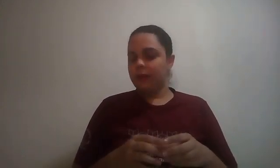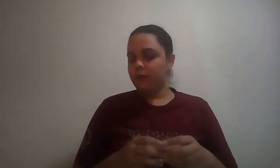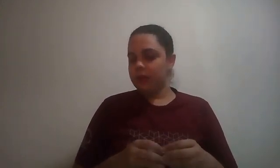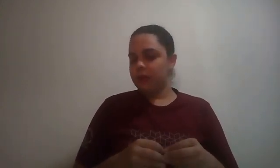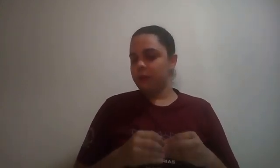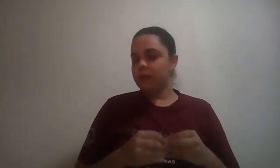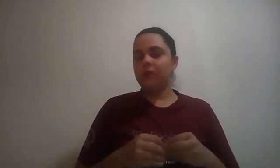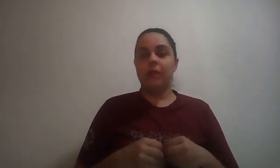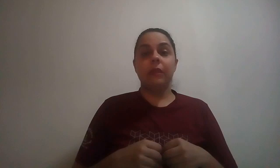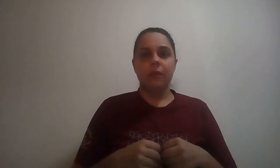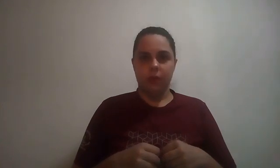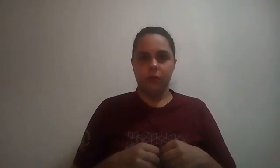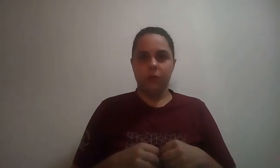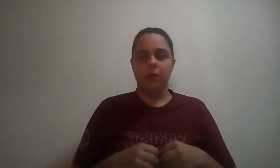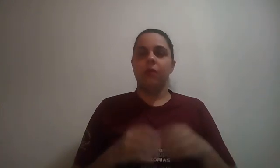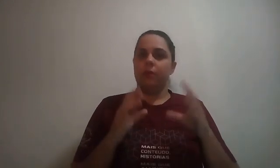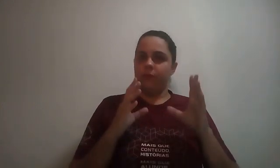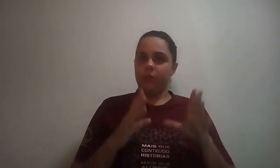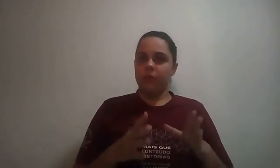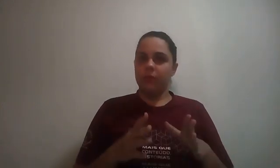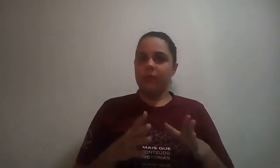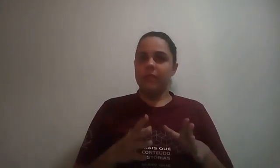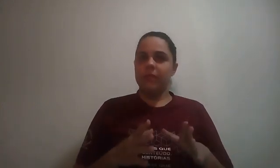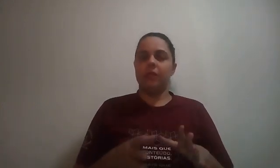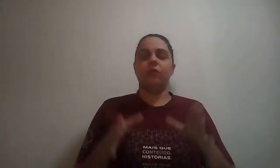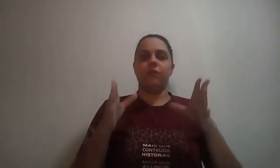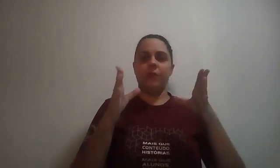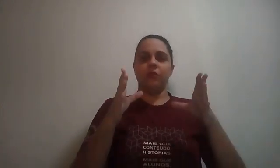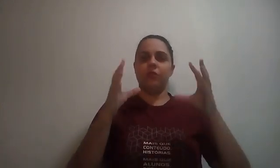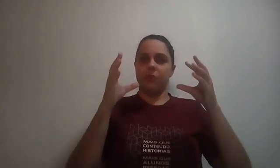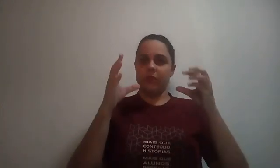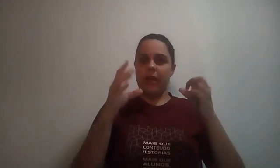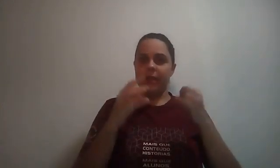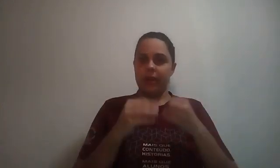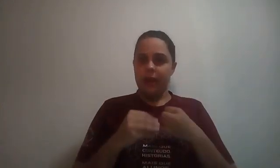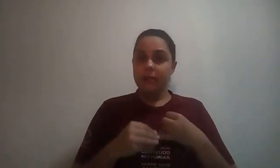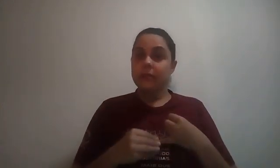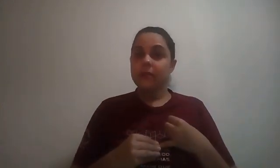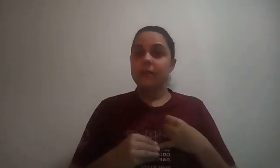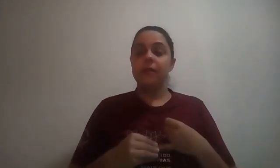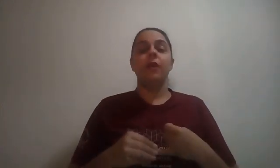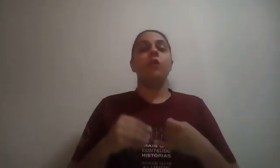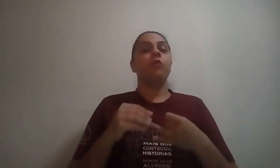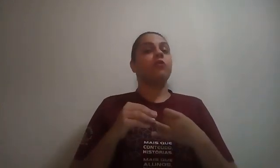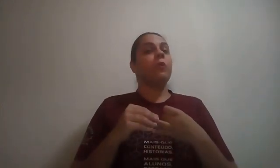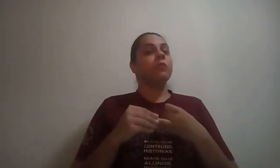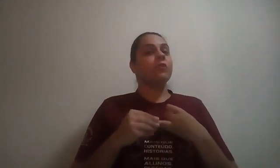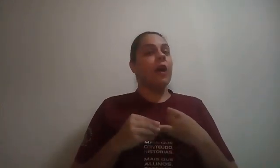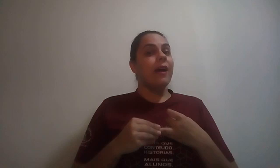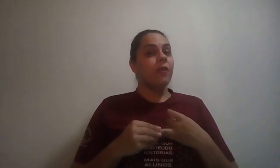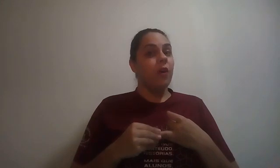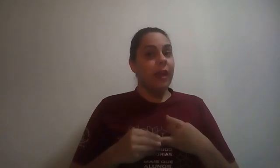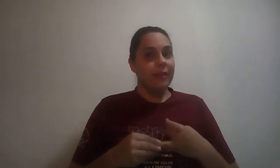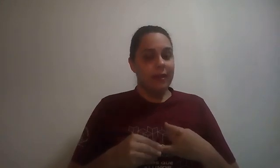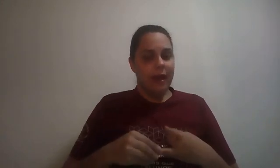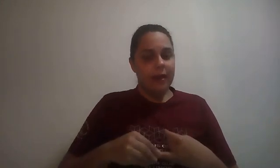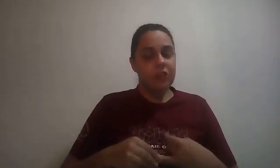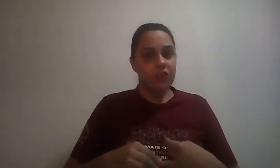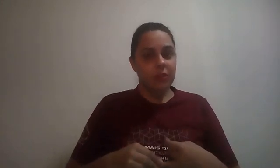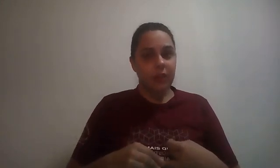que vocês possam ter entendido. Voltando a dizer, nós vimos os pontos cardeais, os pontos colaterais, não é